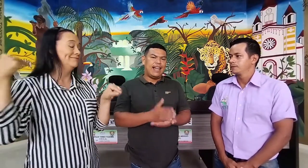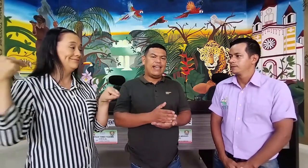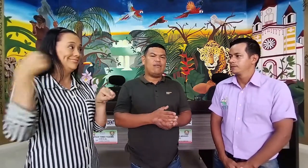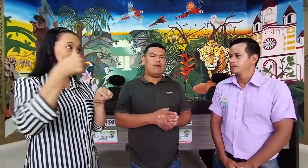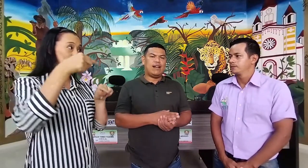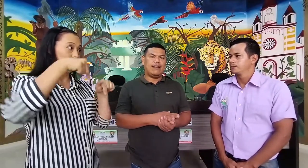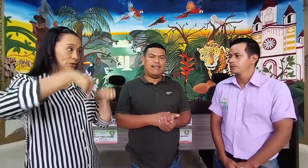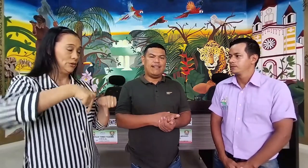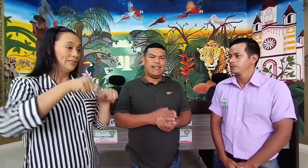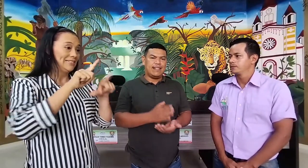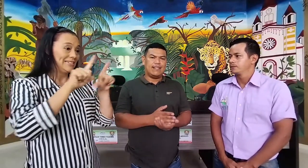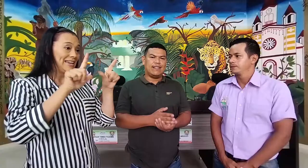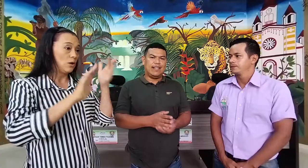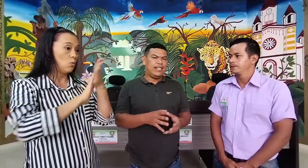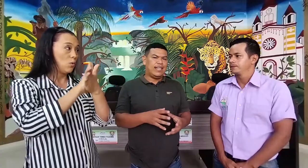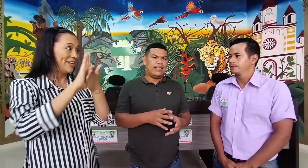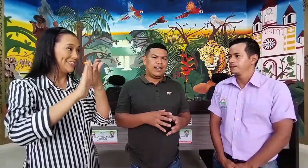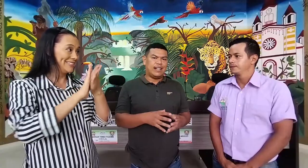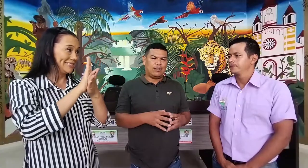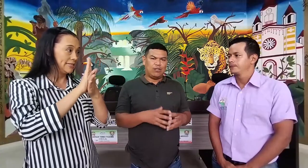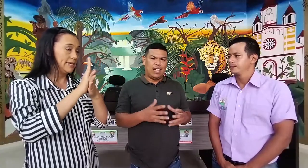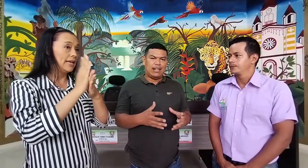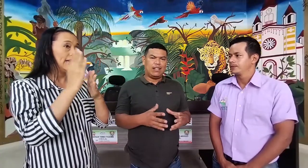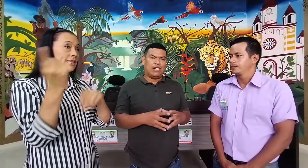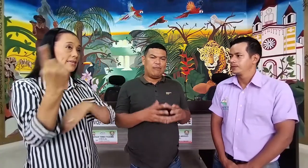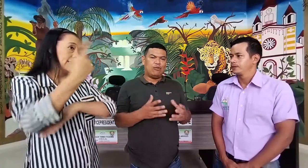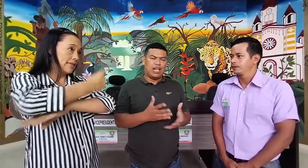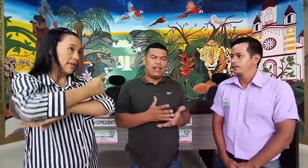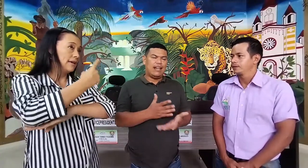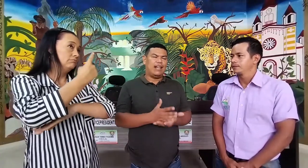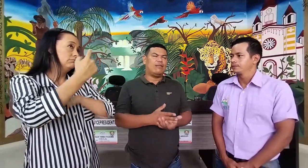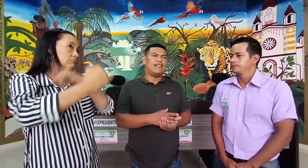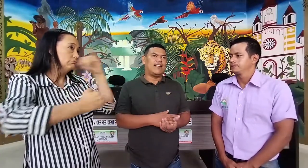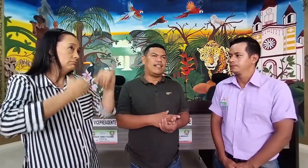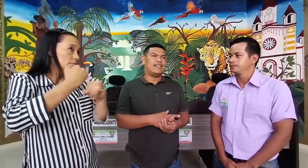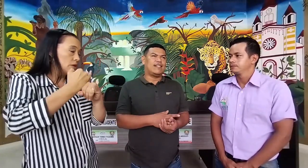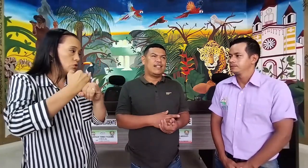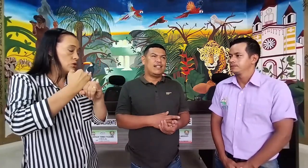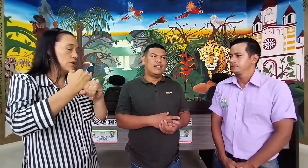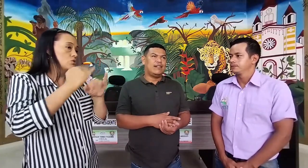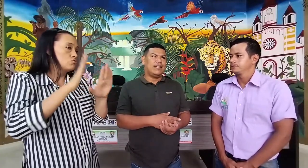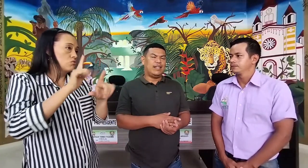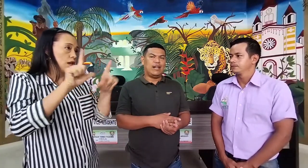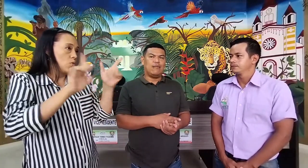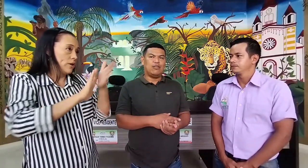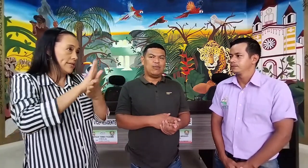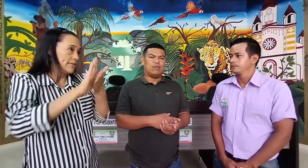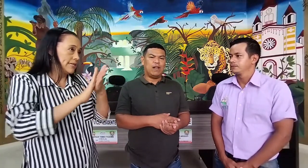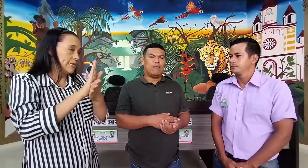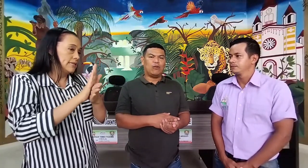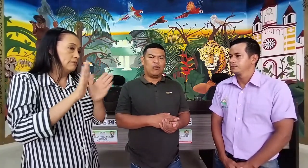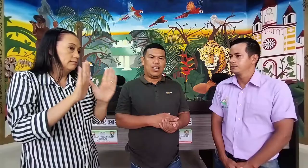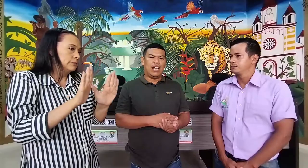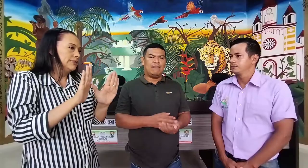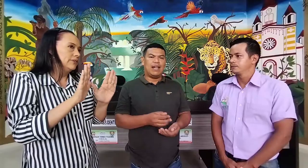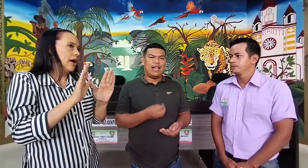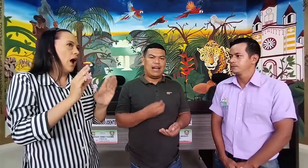lengua de señas, el día internacional, el día mundial de la lengua de señas, que digamos fue la oportunidad para darle